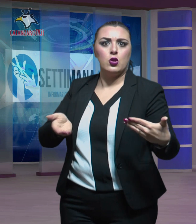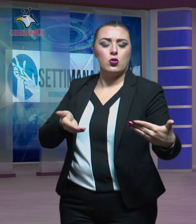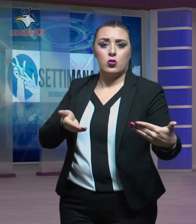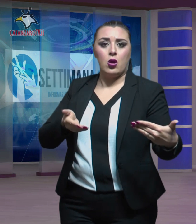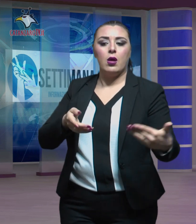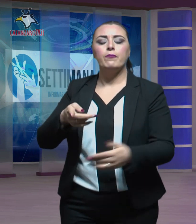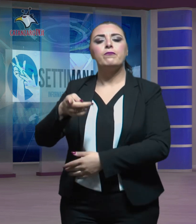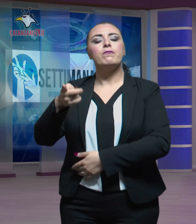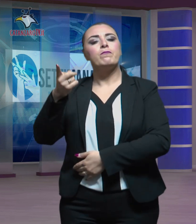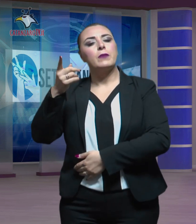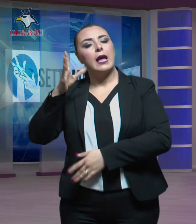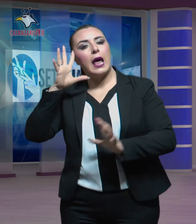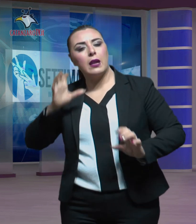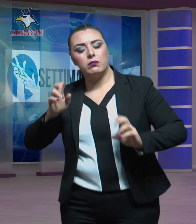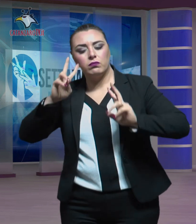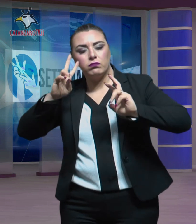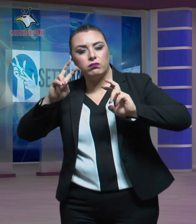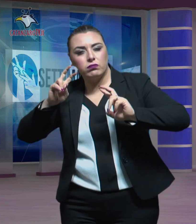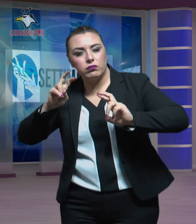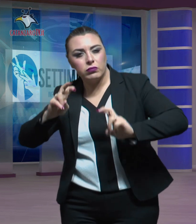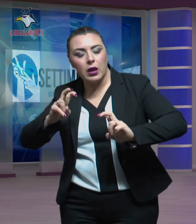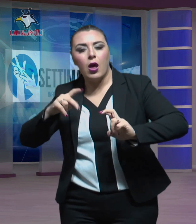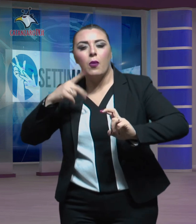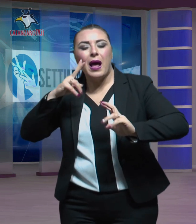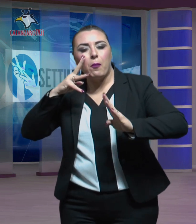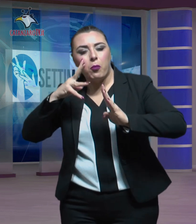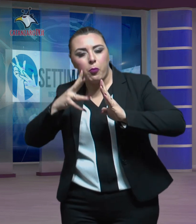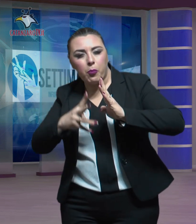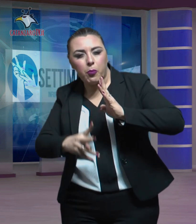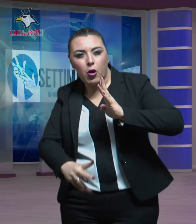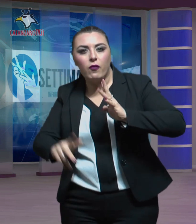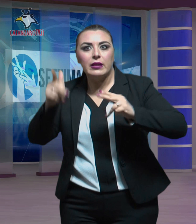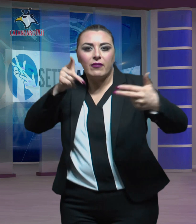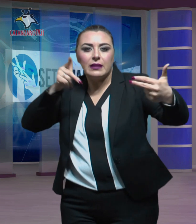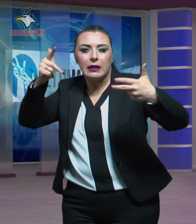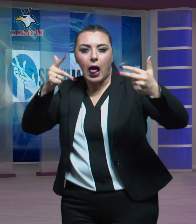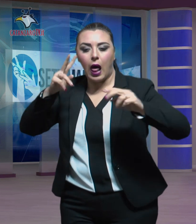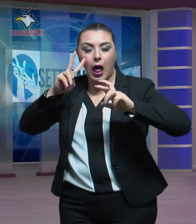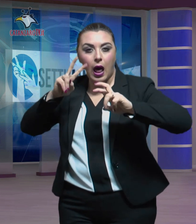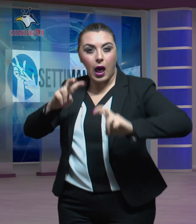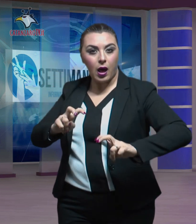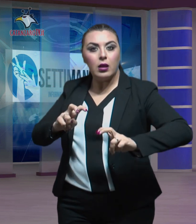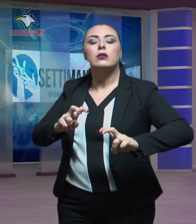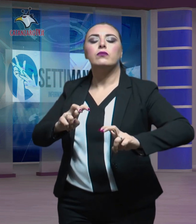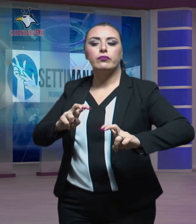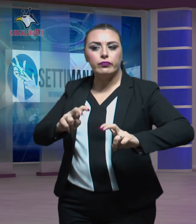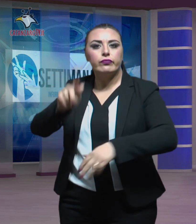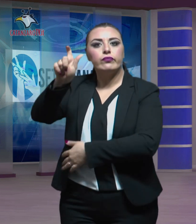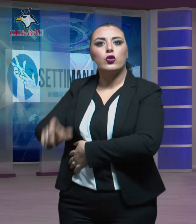I militari, dopo indagini e dopo l'analisi di videosorveglianza, hanno